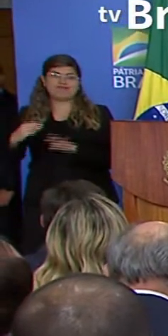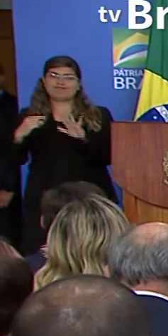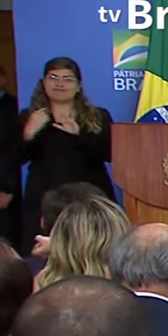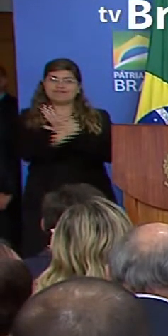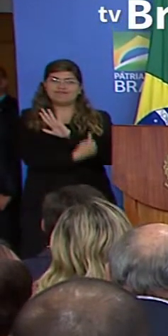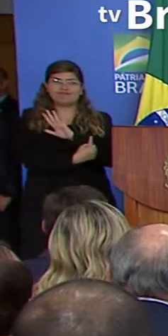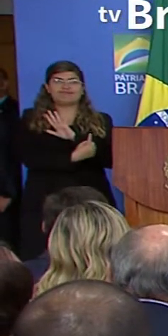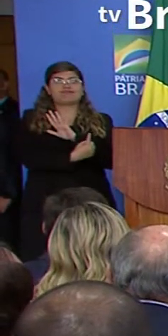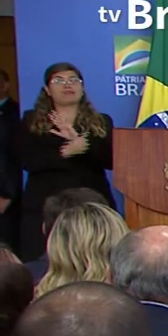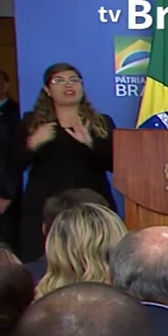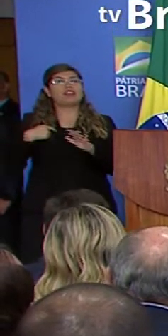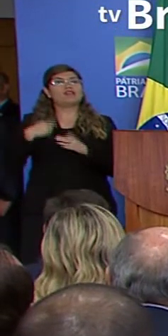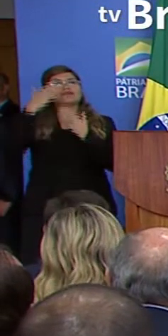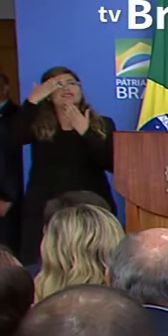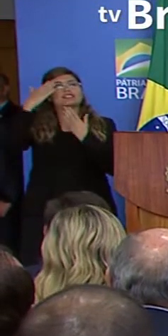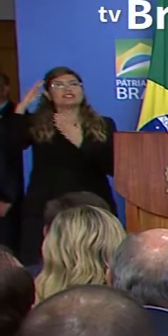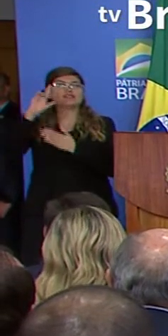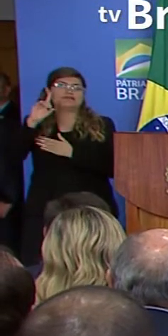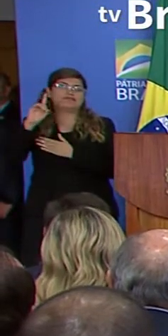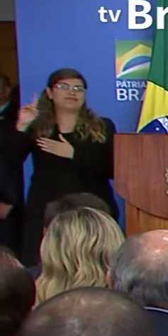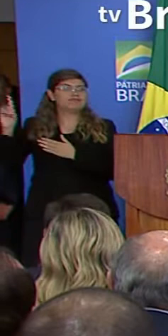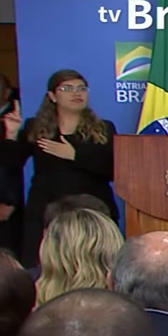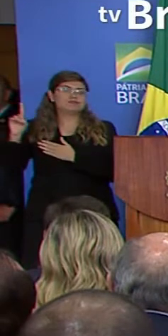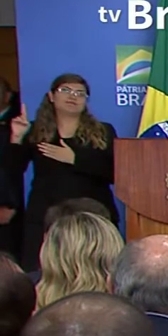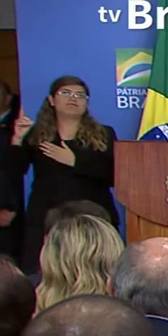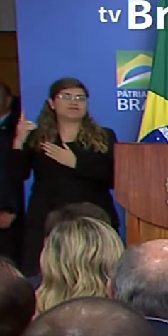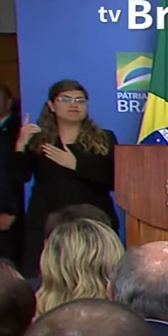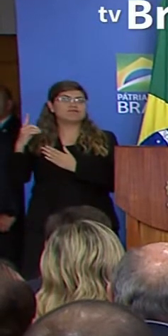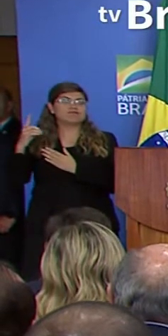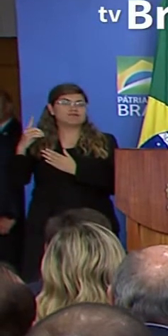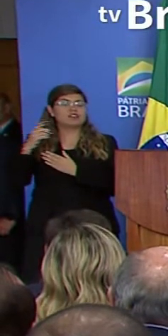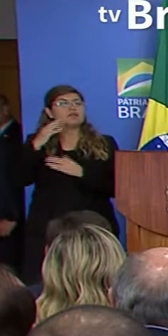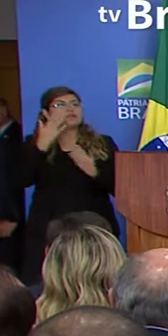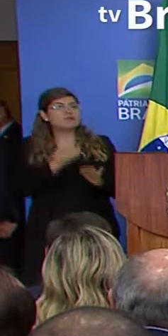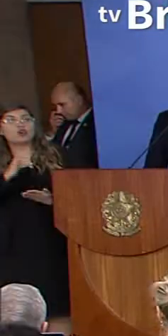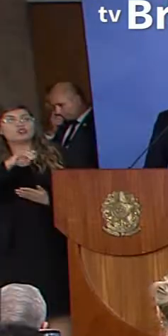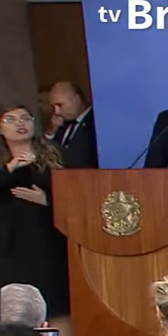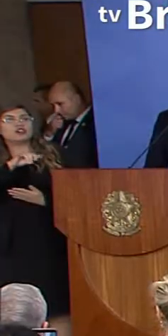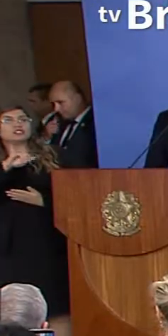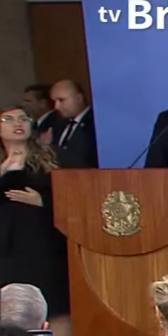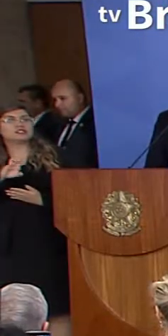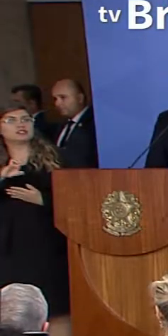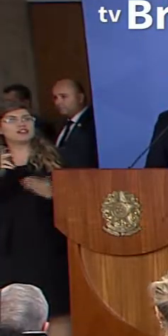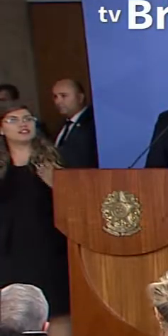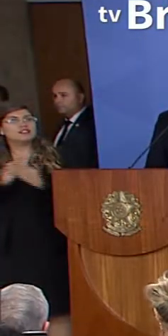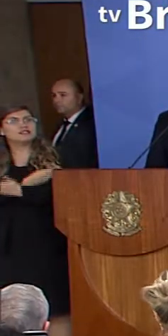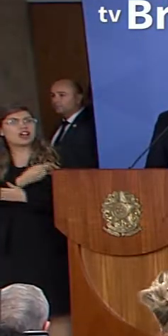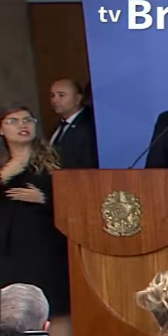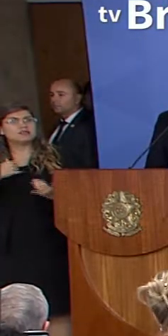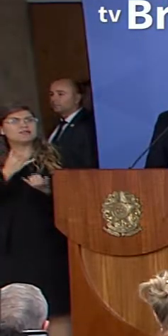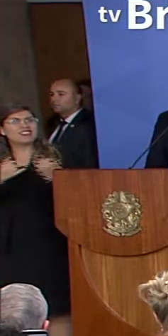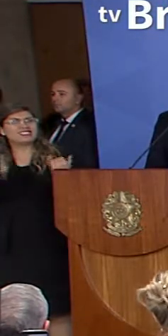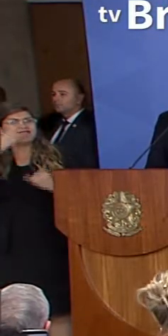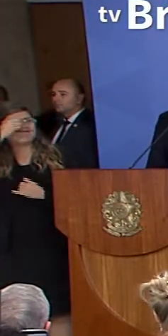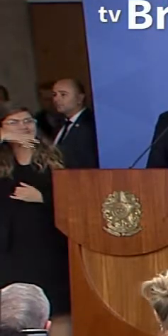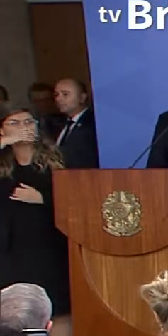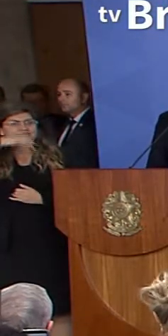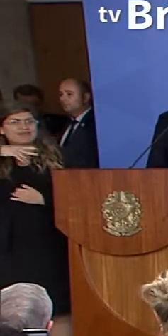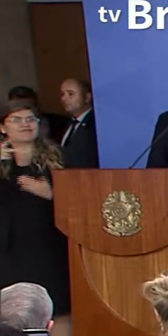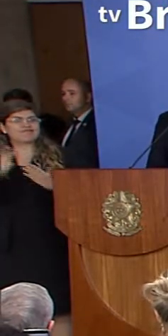graças a Deus sem problemas Joyce quanta mesquinharia a gente vê em nosso meio